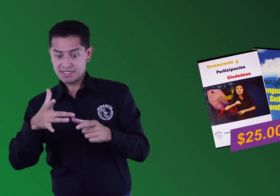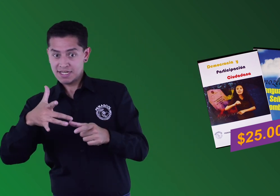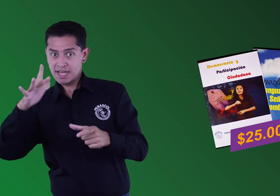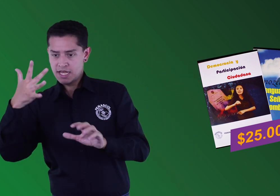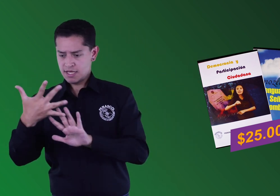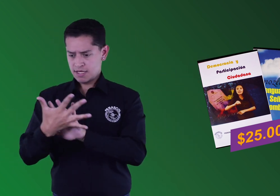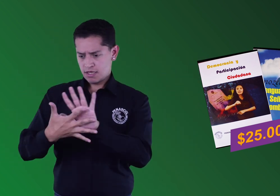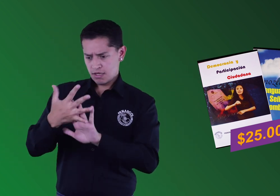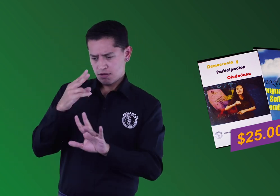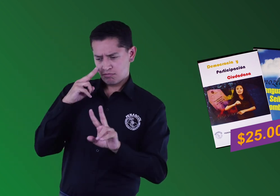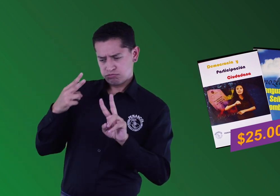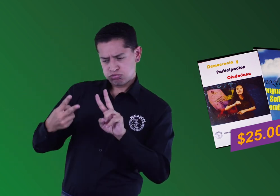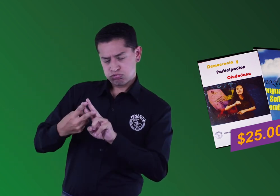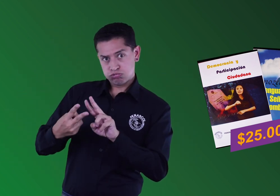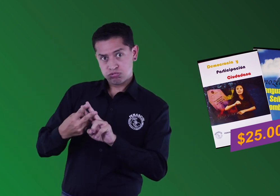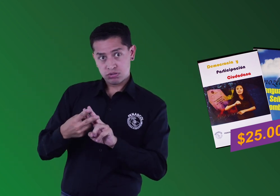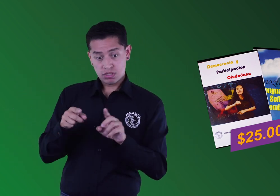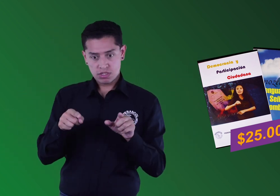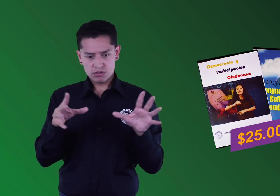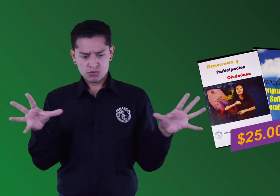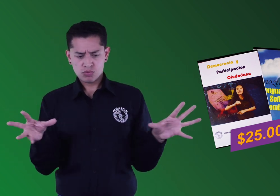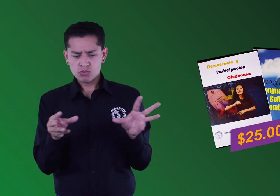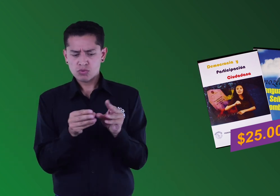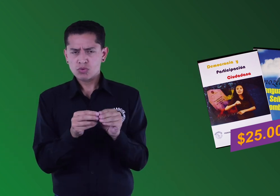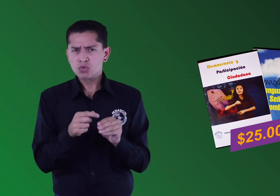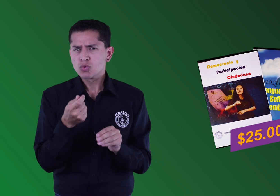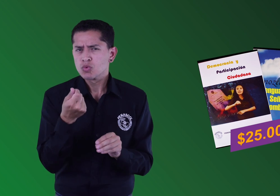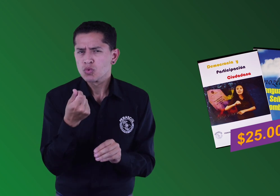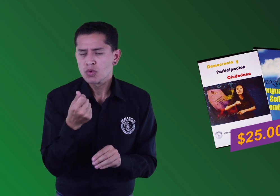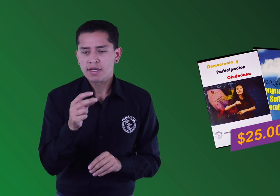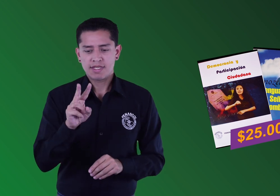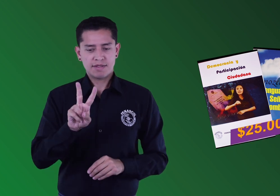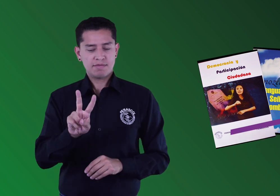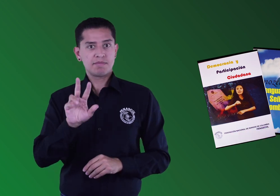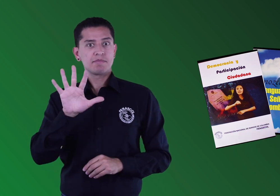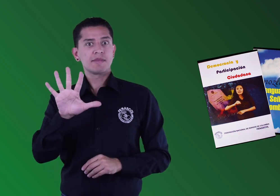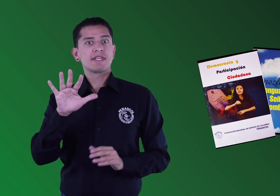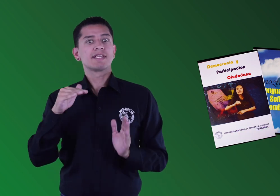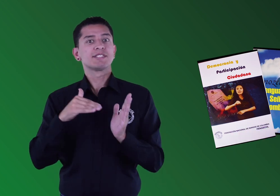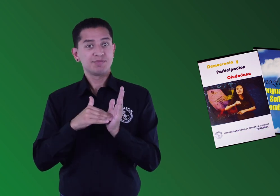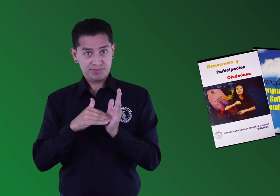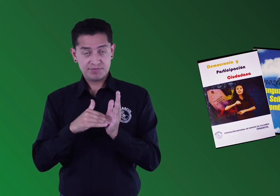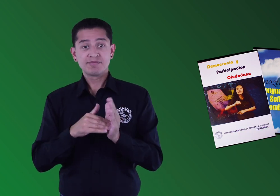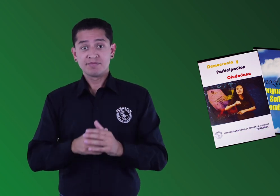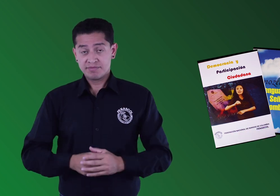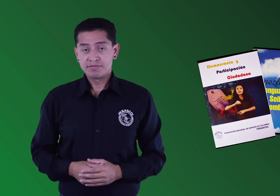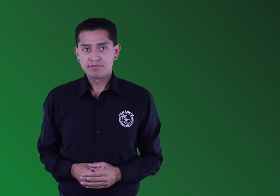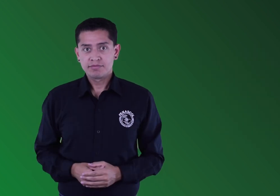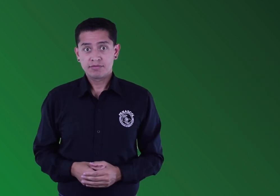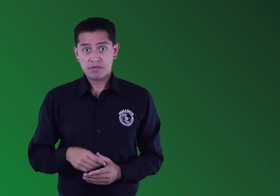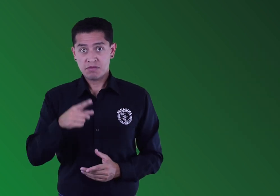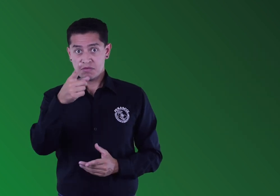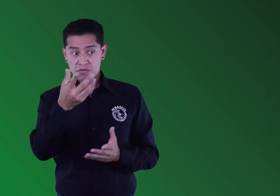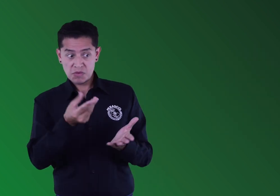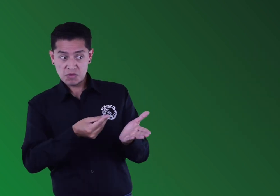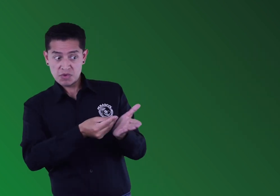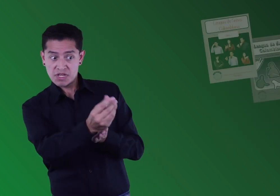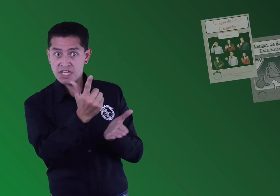conoces la lengua de señas colombiana, quedan en un precio de 25 mil pesos. Por la compra de los